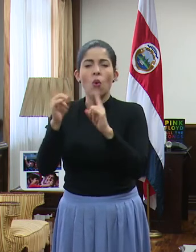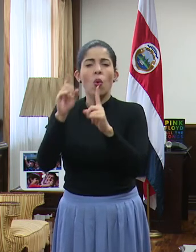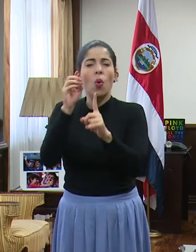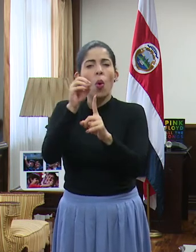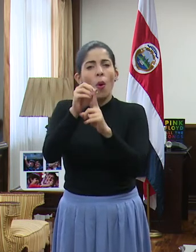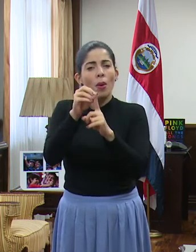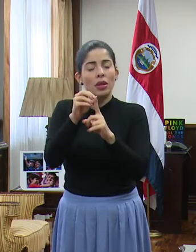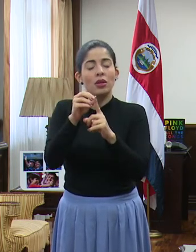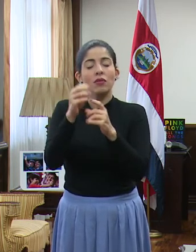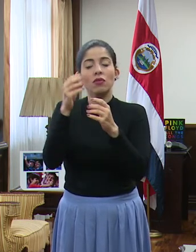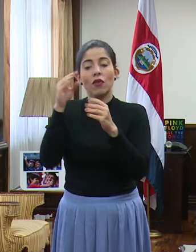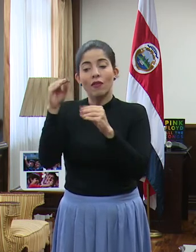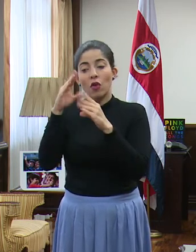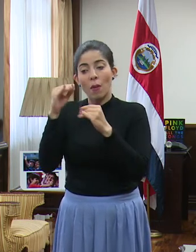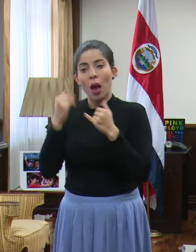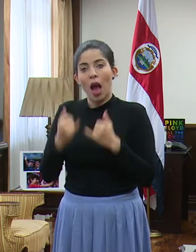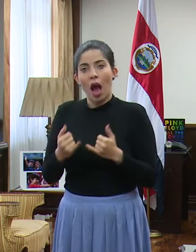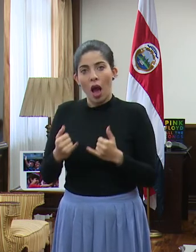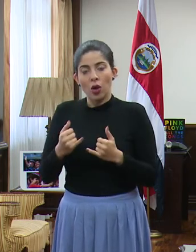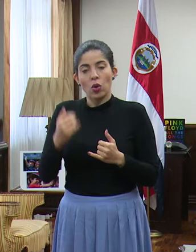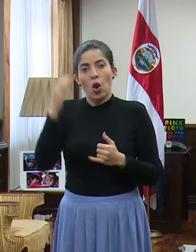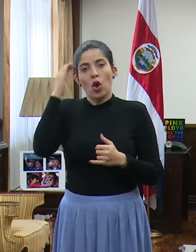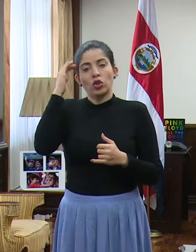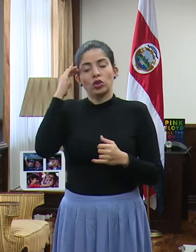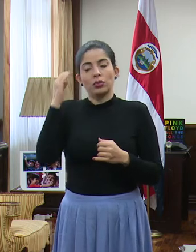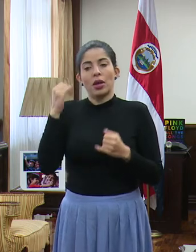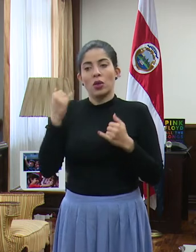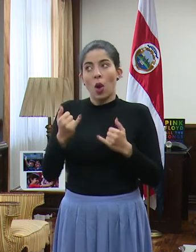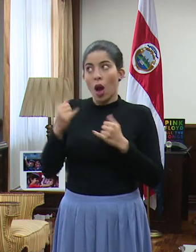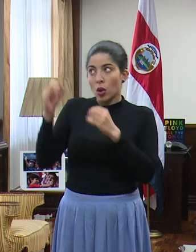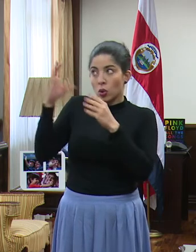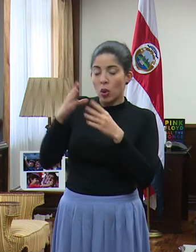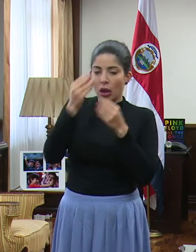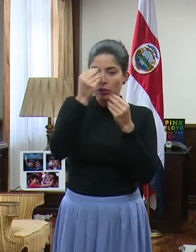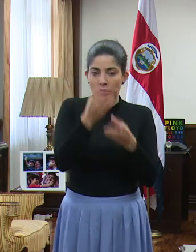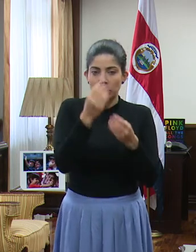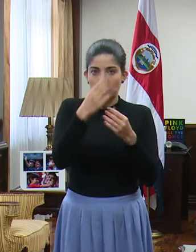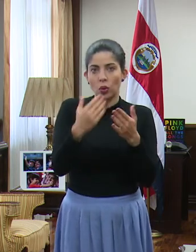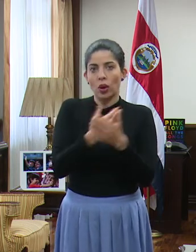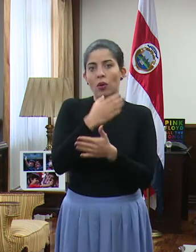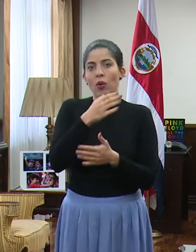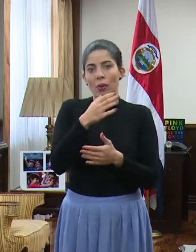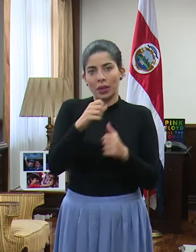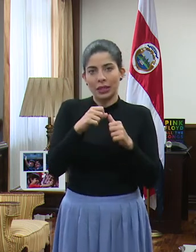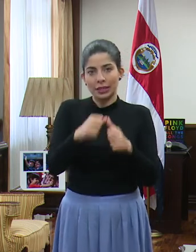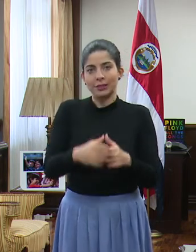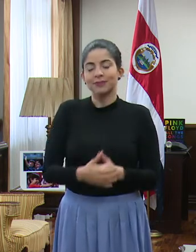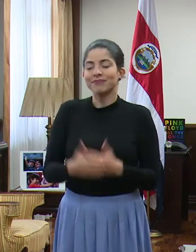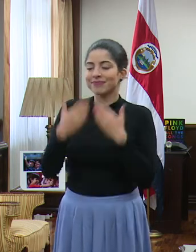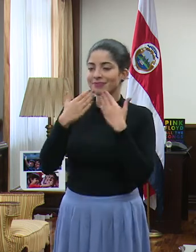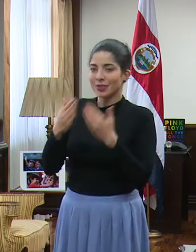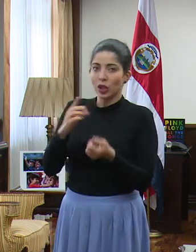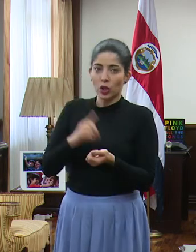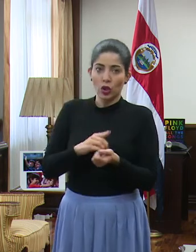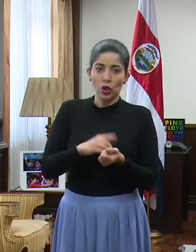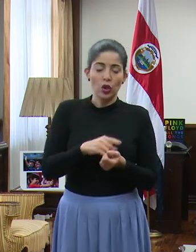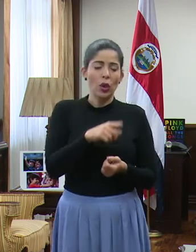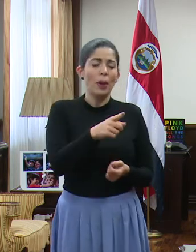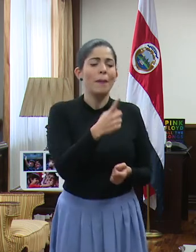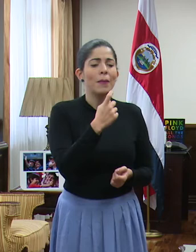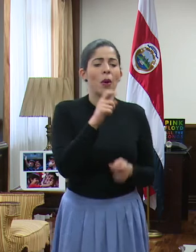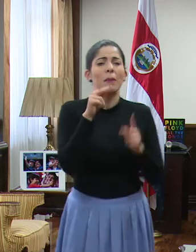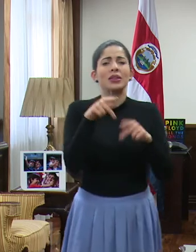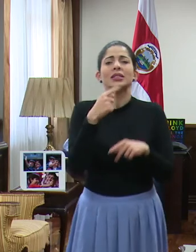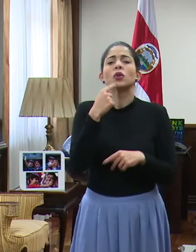de ir actualizando nuestros conocimientos y estar atento a las nuevas recomendaciones. Gracias, doctor. Doctor, consultaba